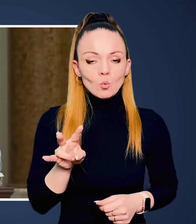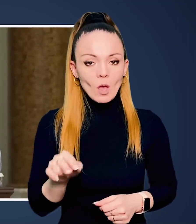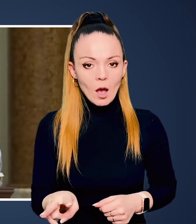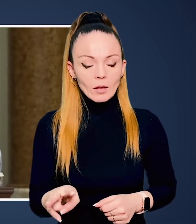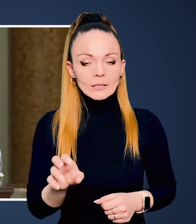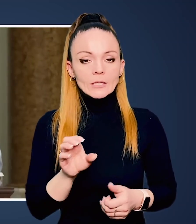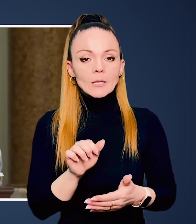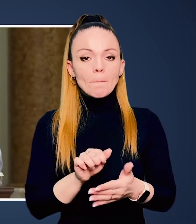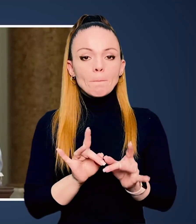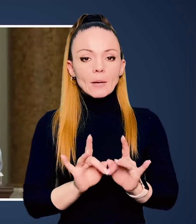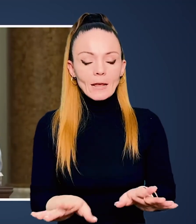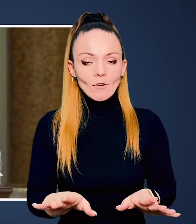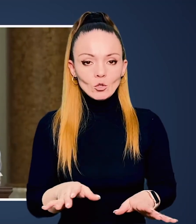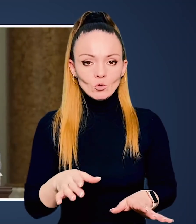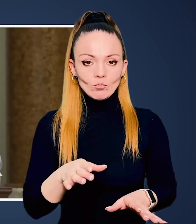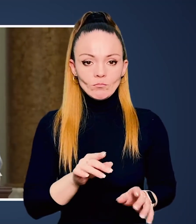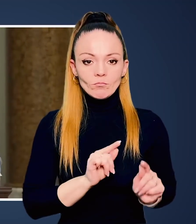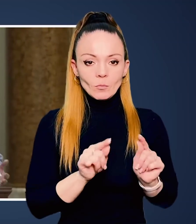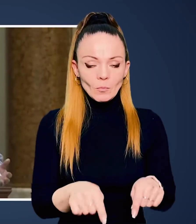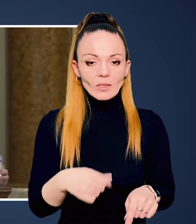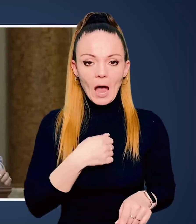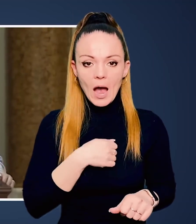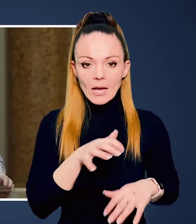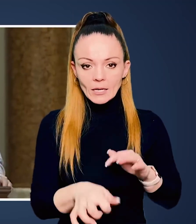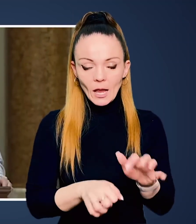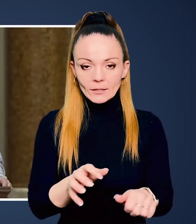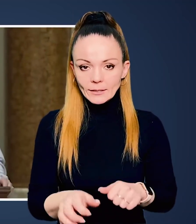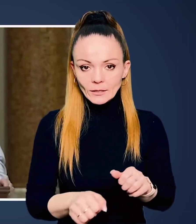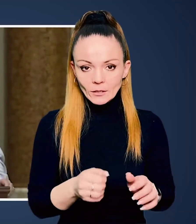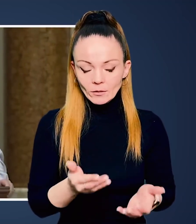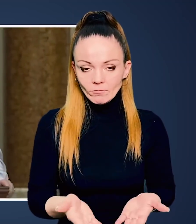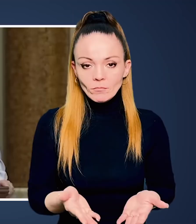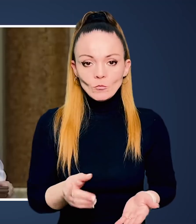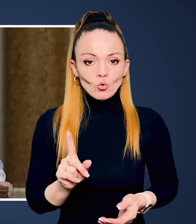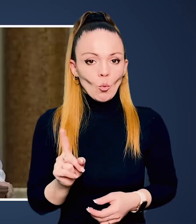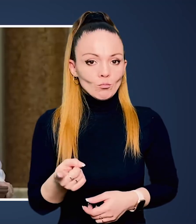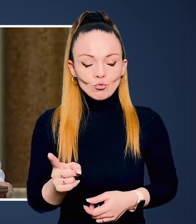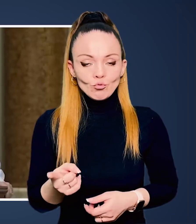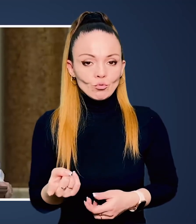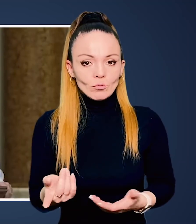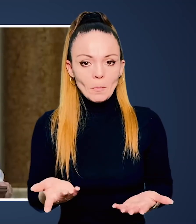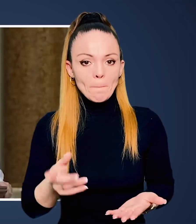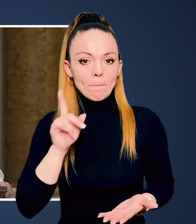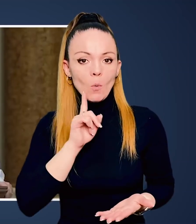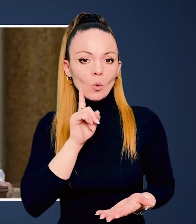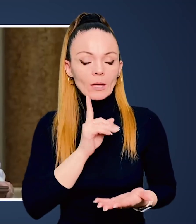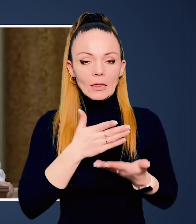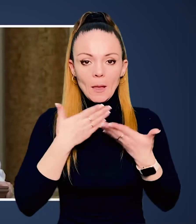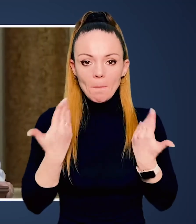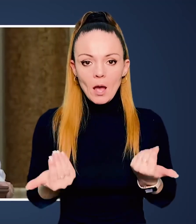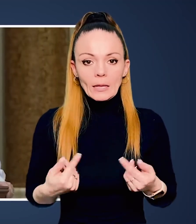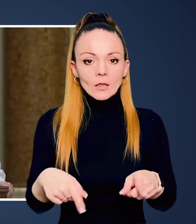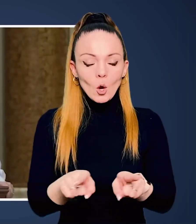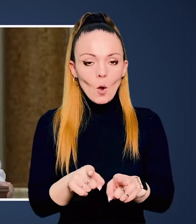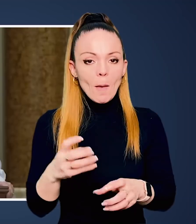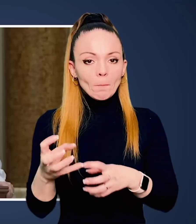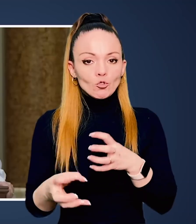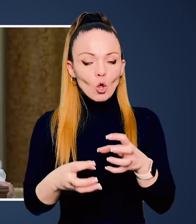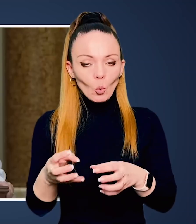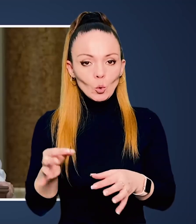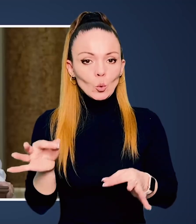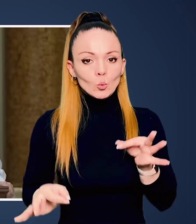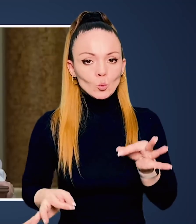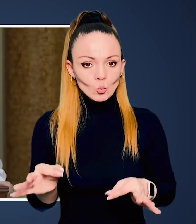трибунал з приводу злочину агресії, власне, тому що поки